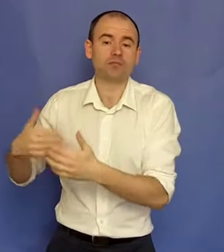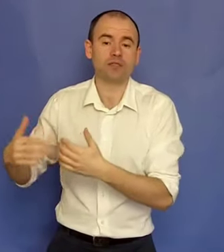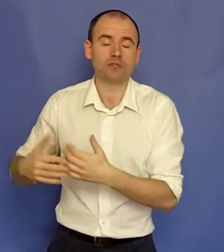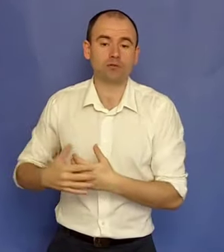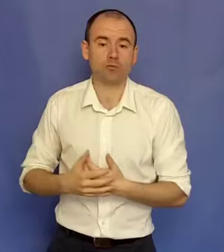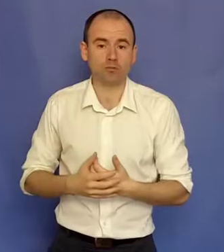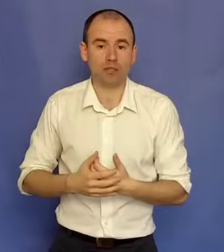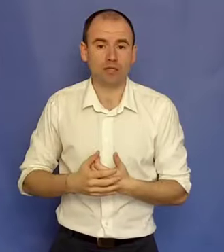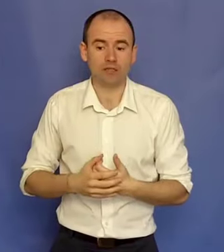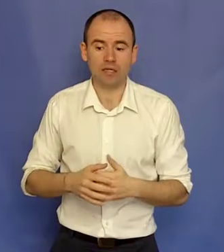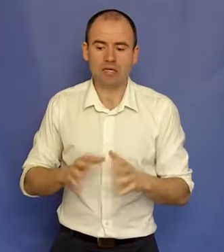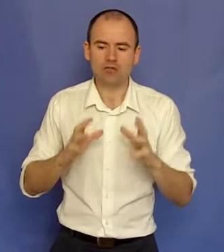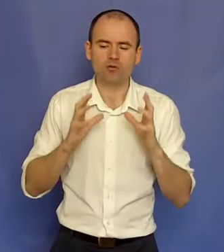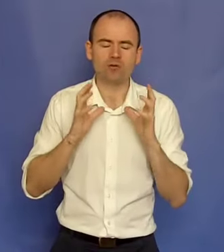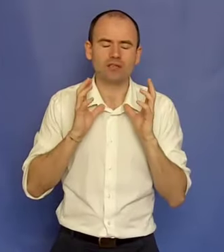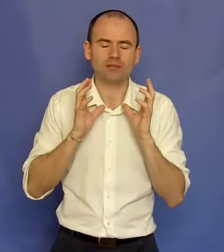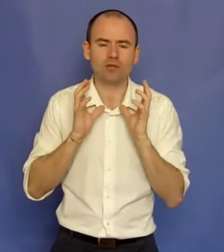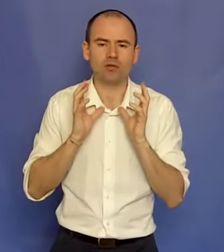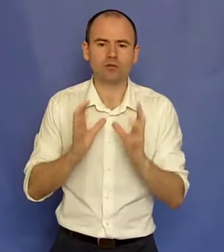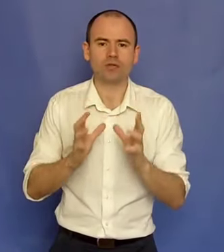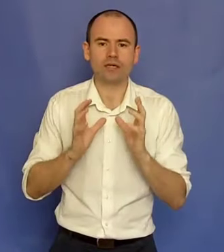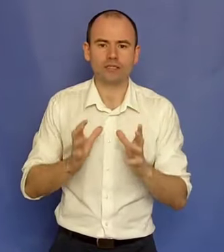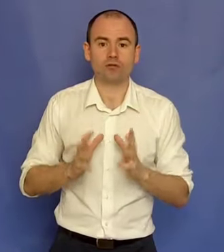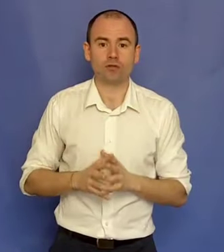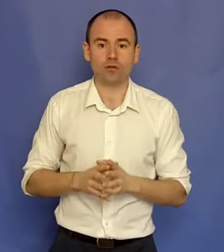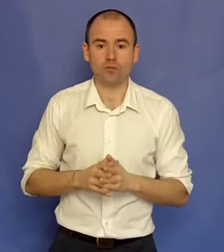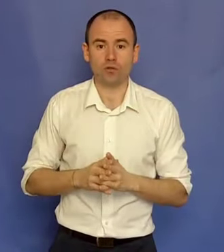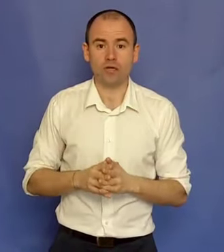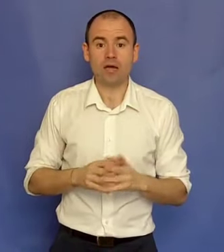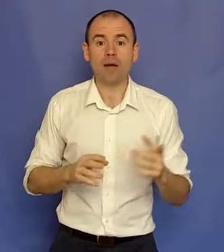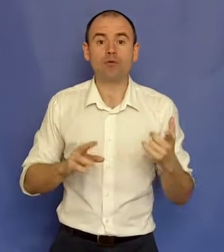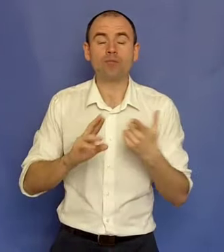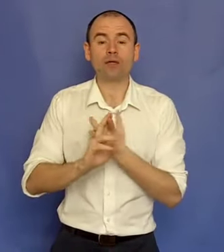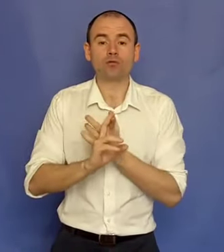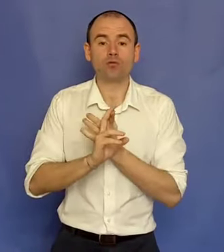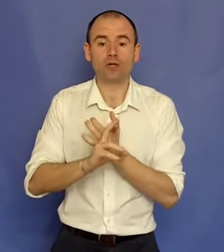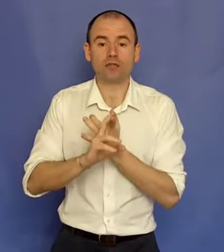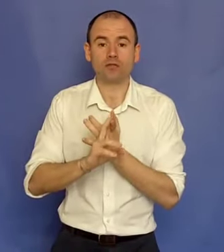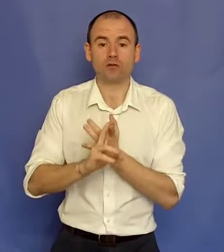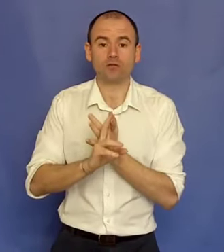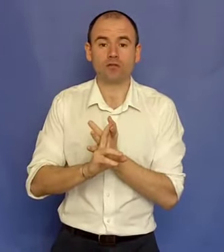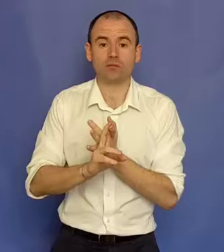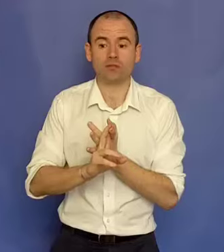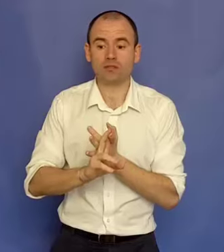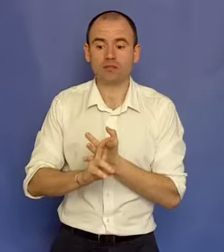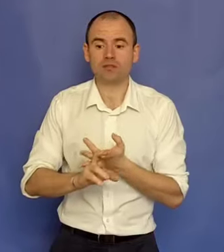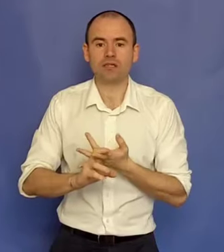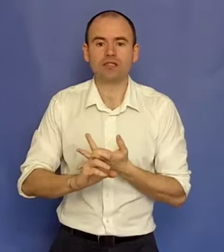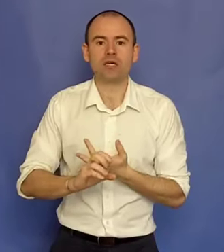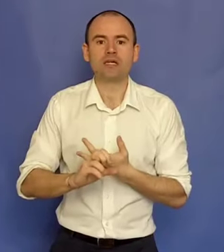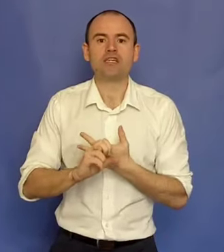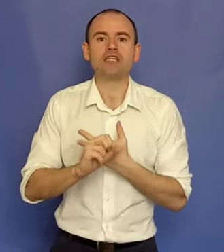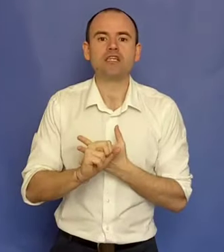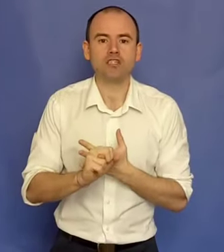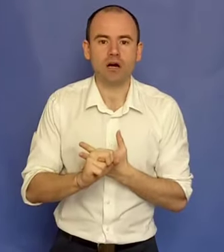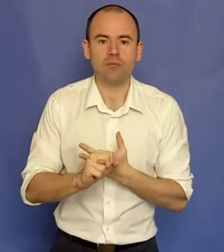sunt pregătiți pentru prosperitate. Eu crede-mă că e lectură extraordinar de bună. Apoi, pasul 2, care este foarte, foarte important, este să-ți alegi nișa